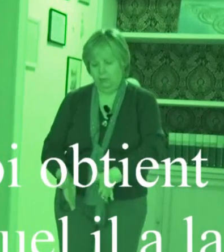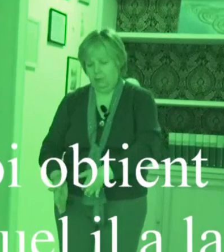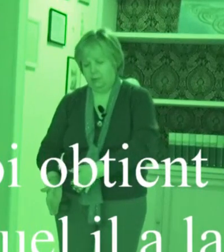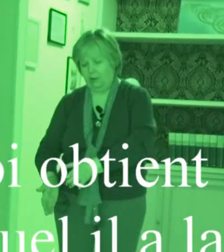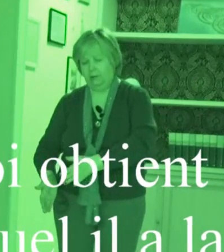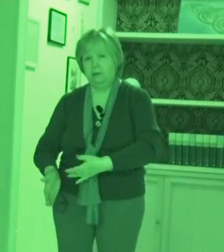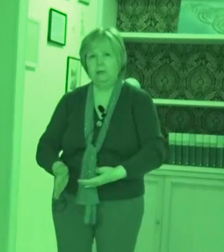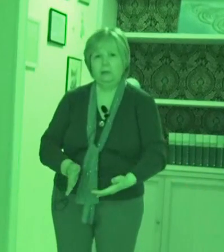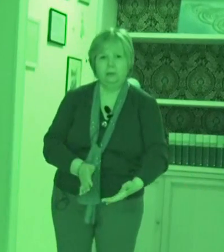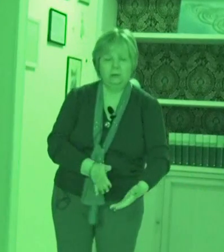sette,